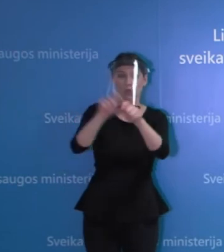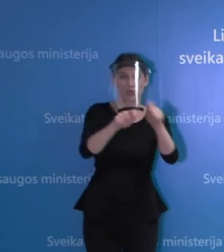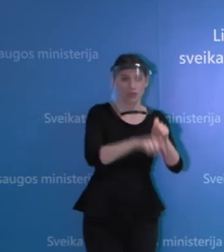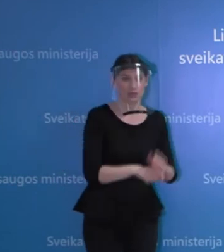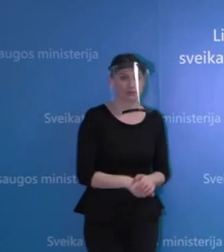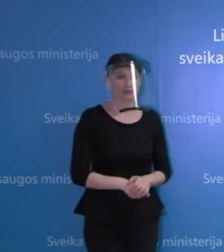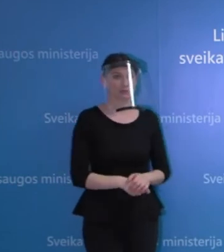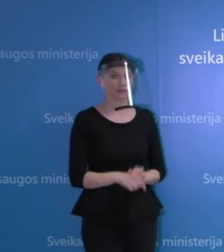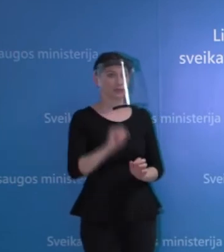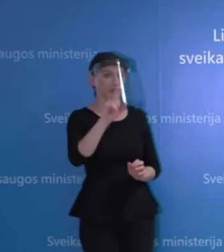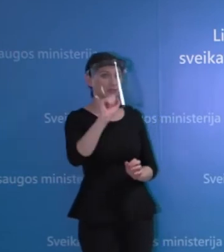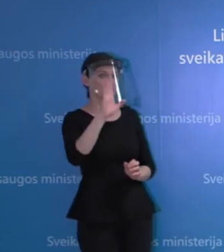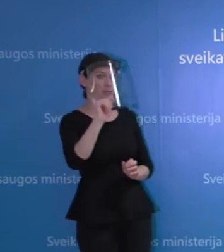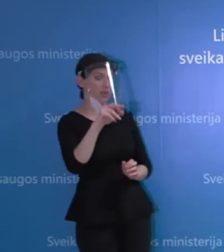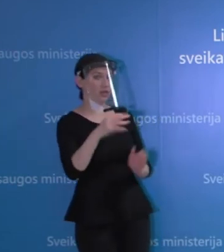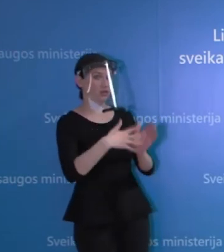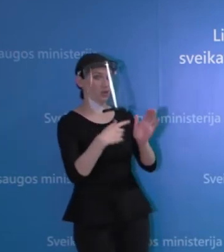Izabelė, klauskite.